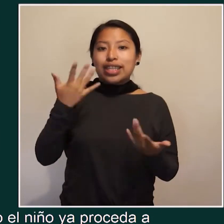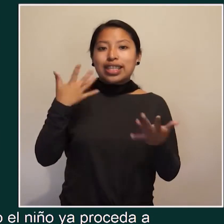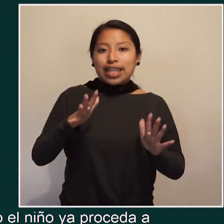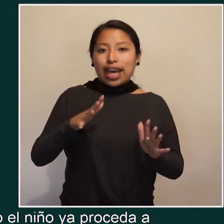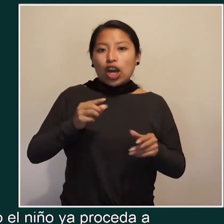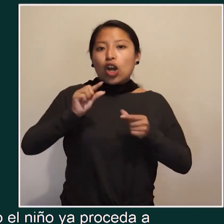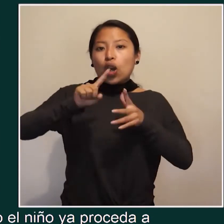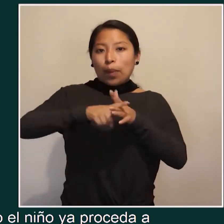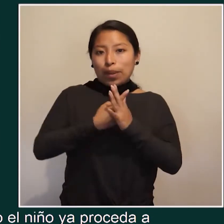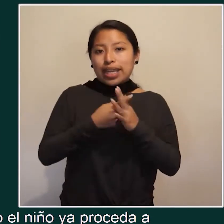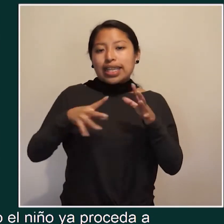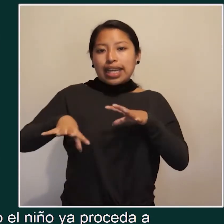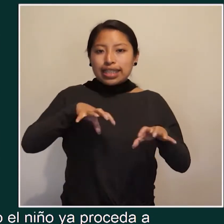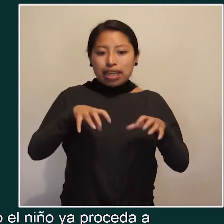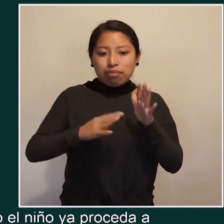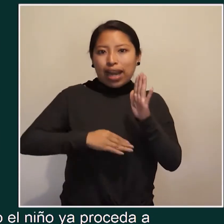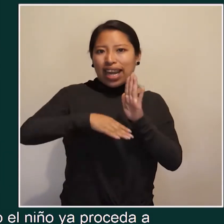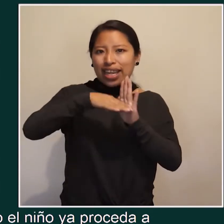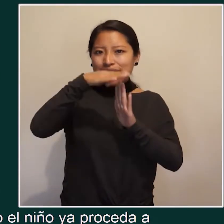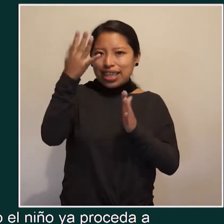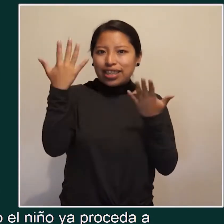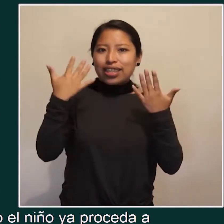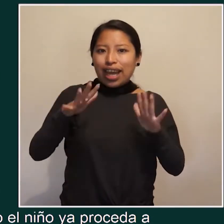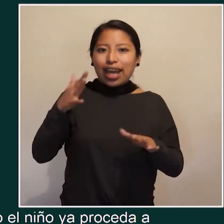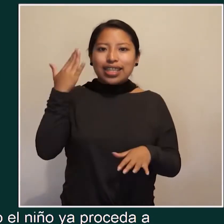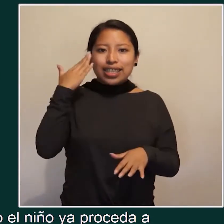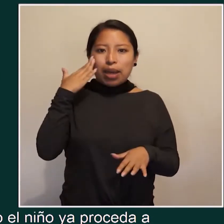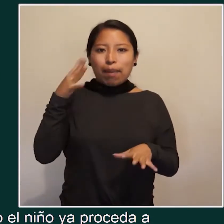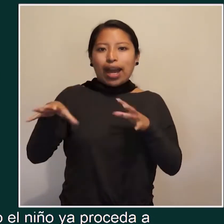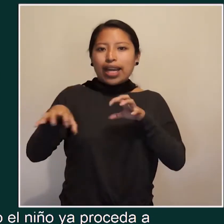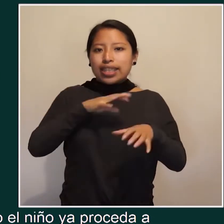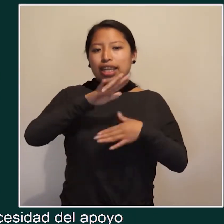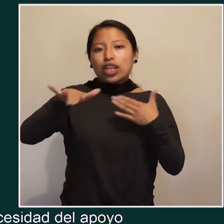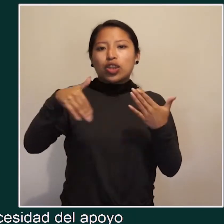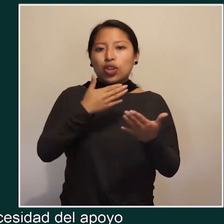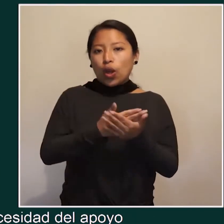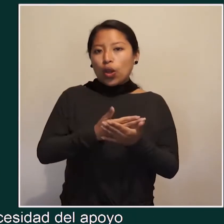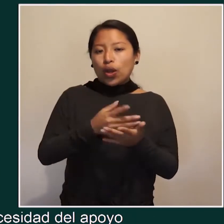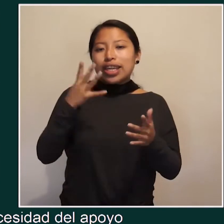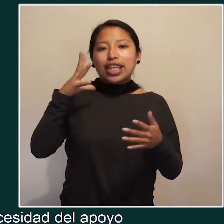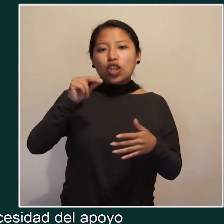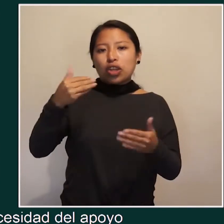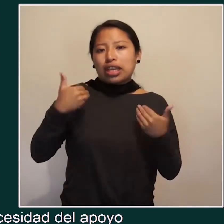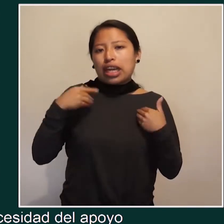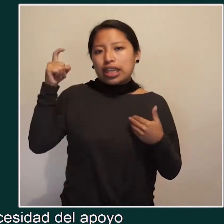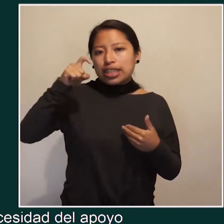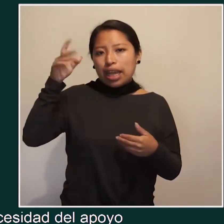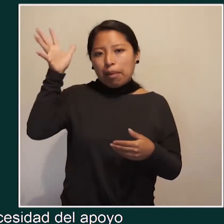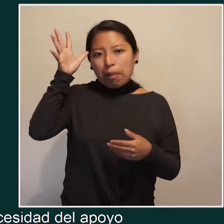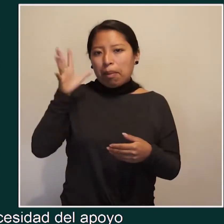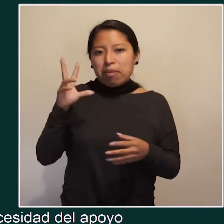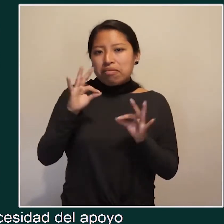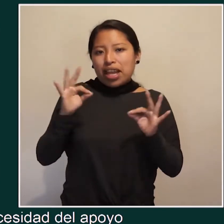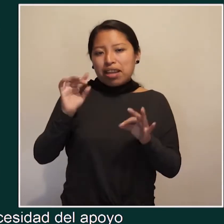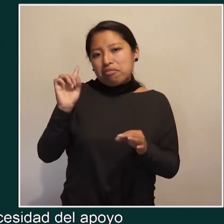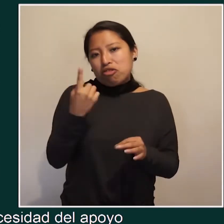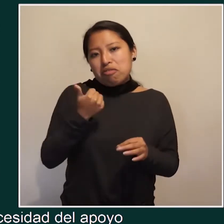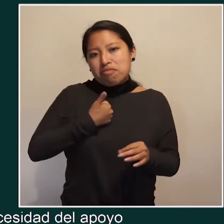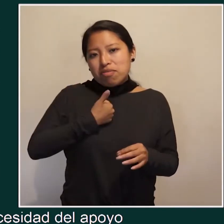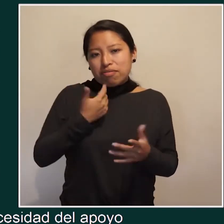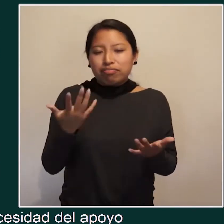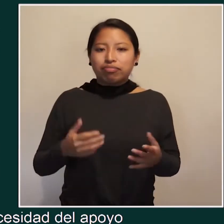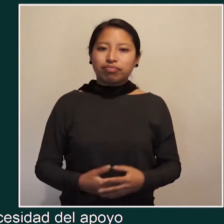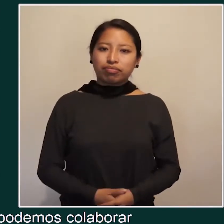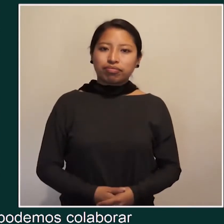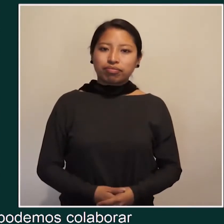proceda al que crece, ya sepa hacer todo por sí mismo y no tendrá la necesidad del apoyo de las personas o de